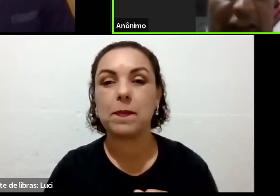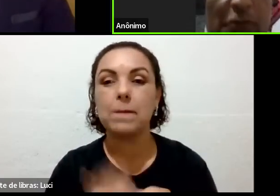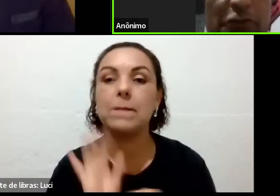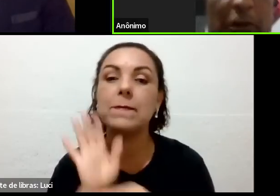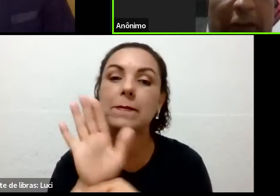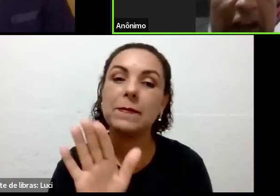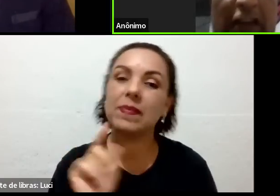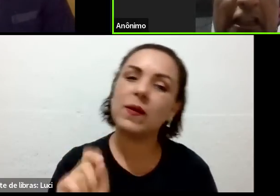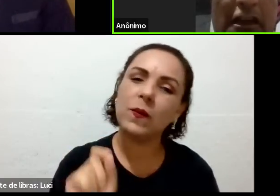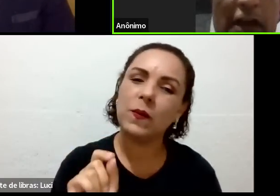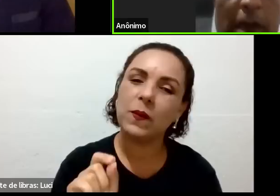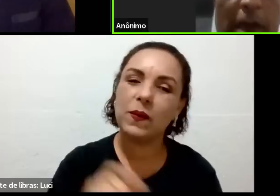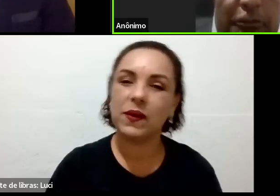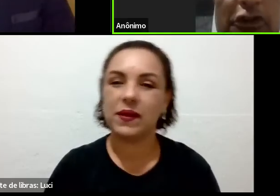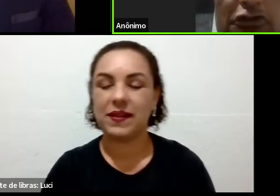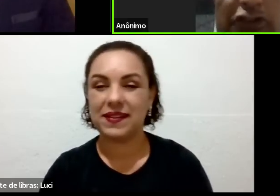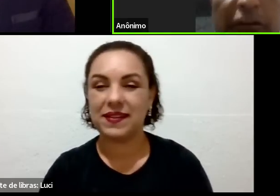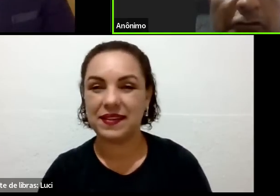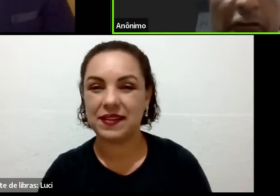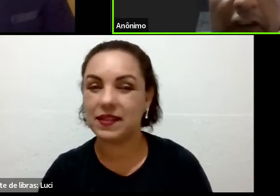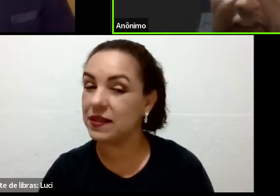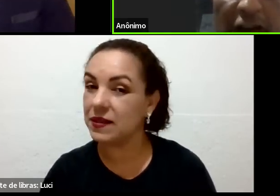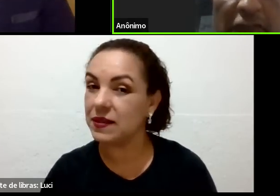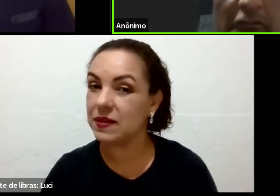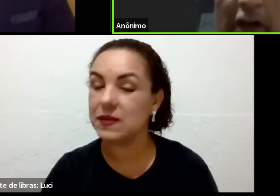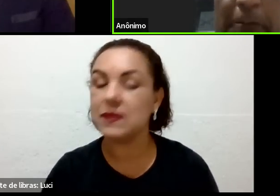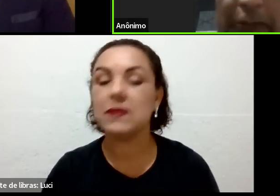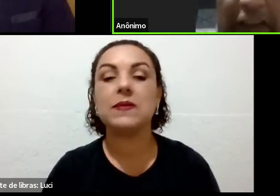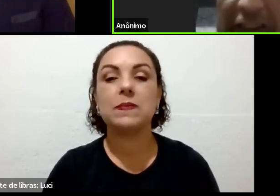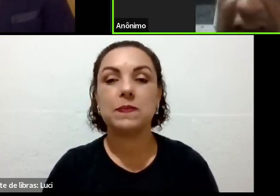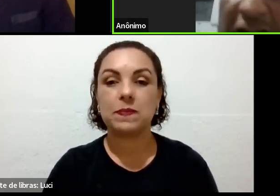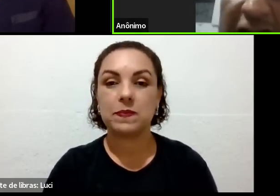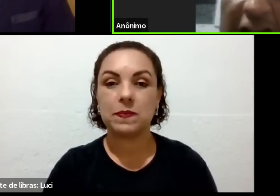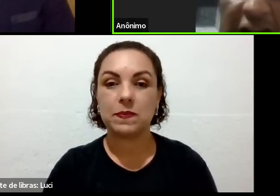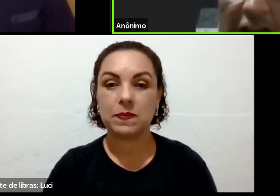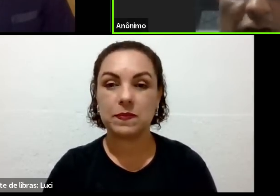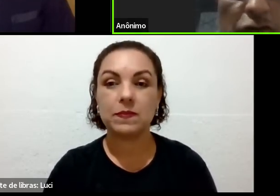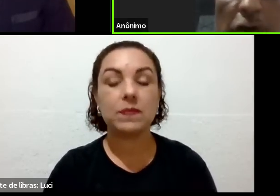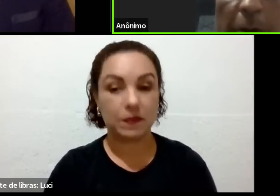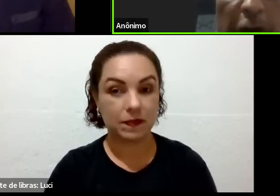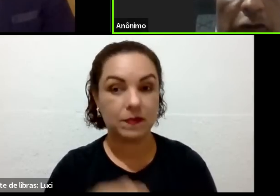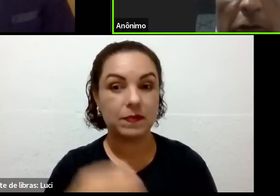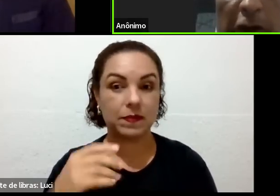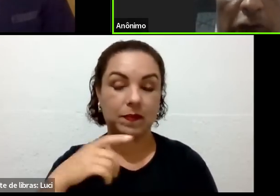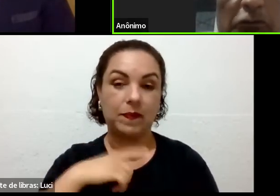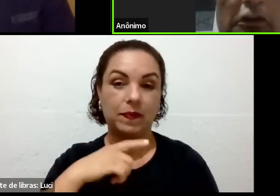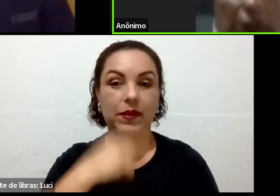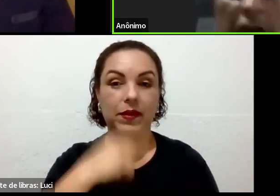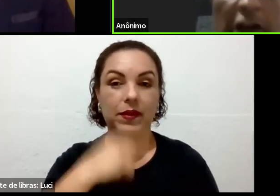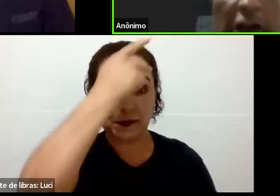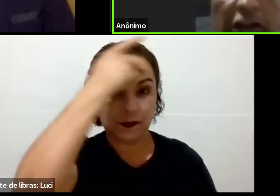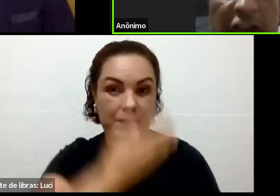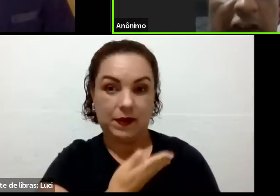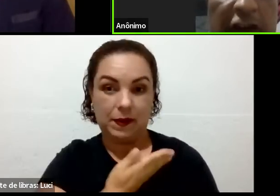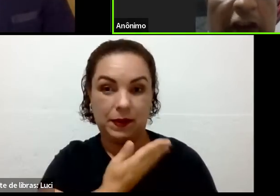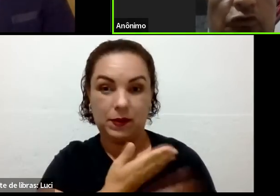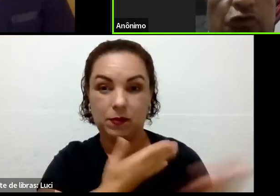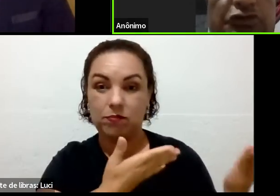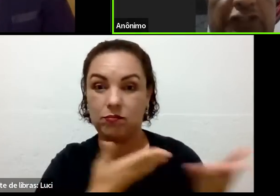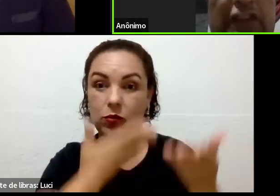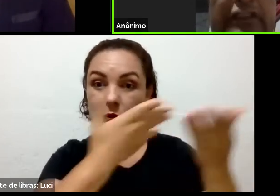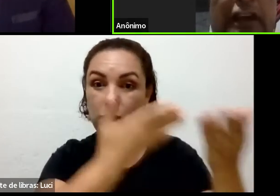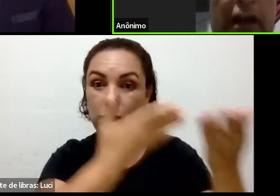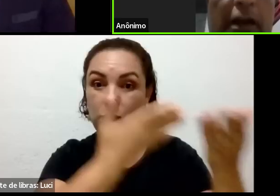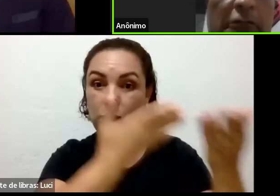Graças a Deus, muito obrigado. É porque eu estive conversando com um representante aqui, o amigo meu, ele tem já